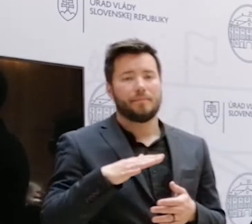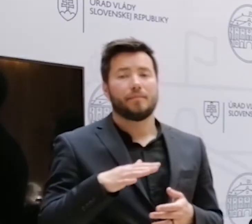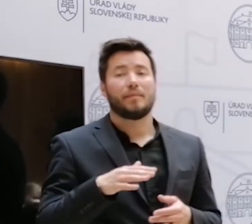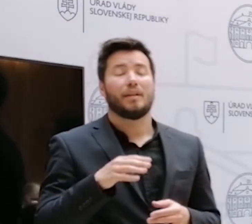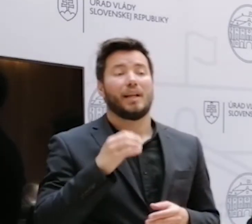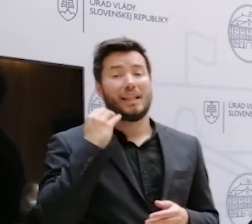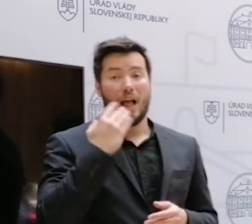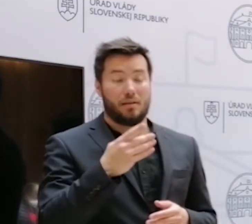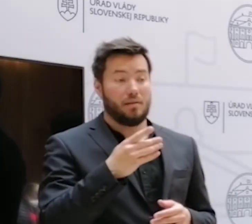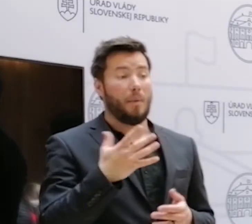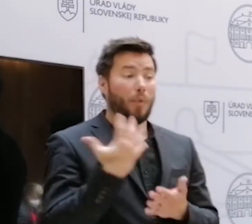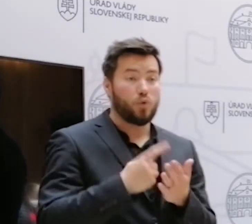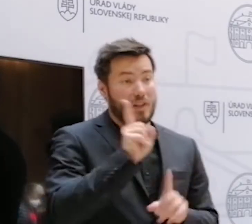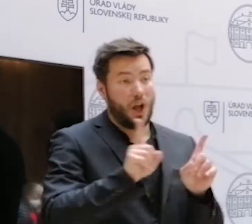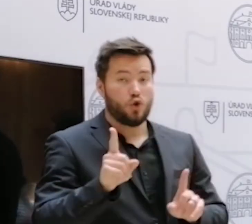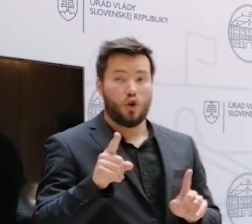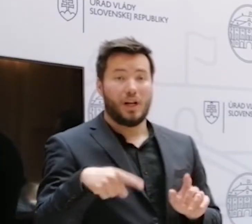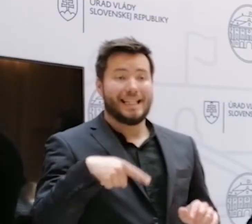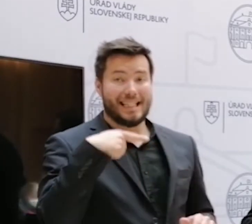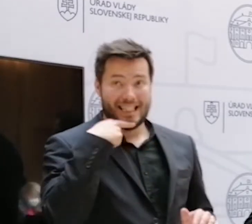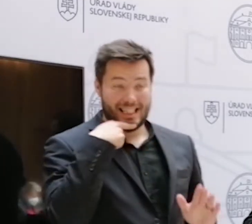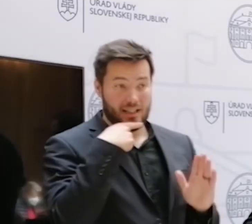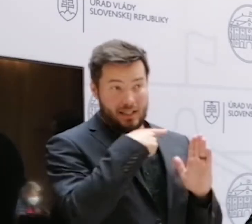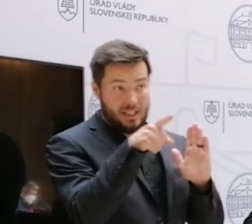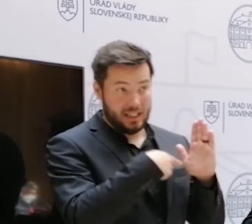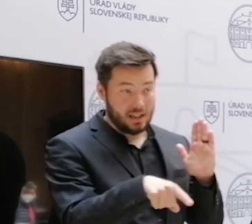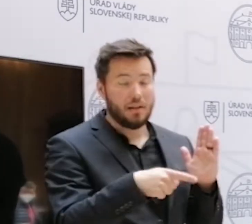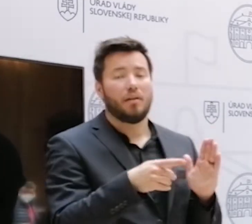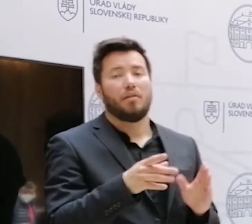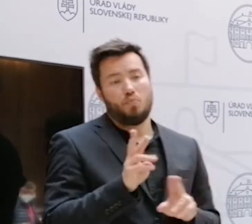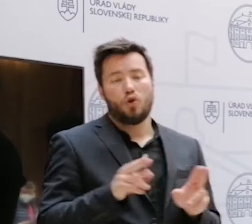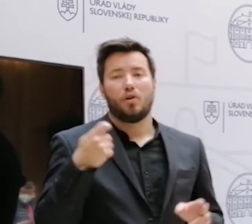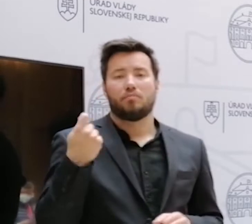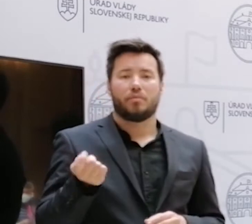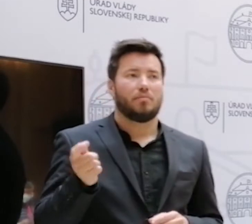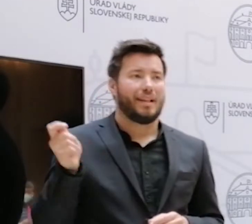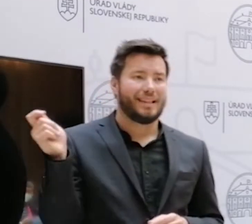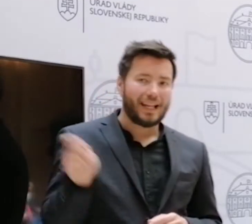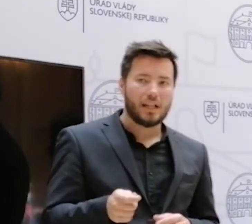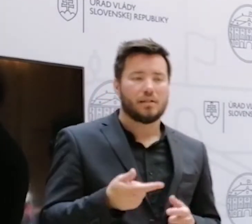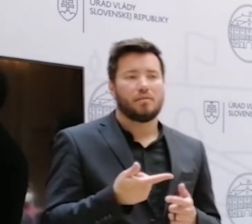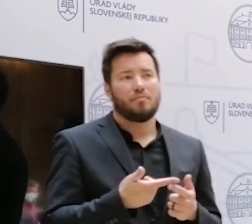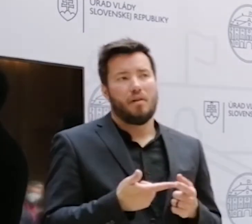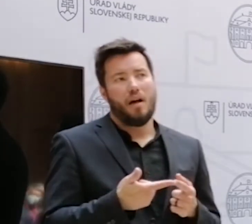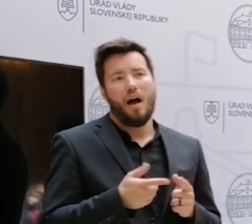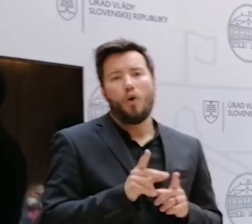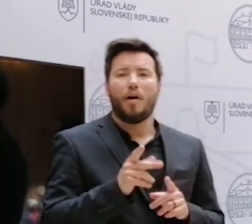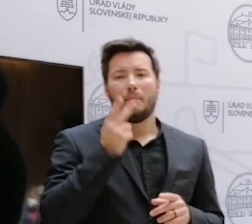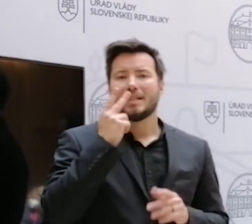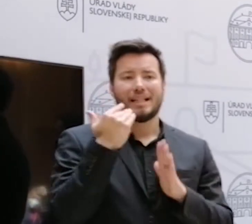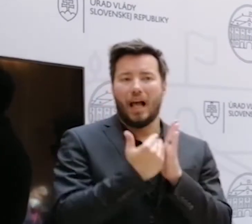ktorých prejavu sa dá zaradiť, či už medzi trestné alebo iné formy protiprávnej